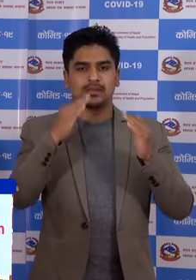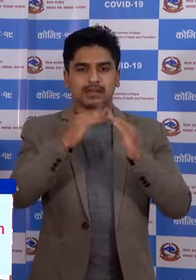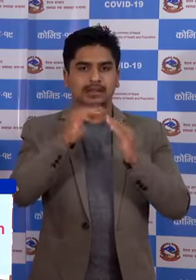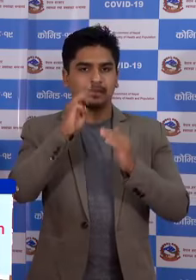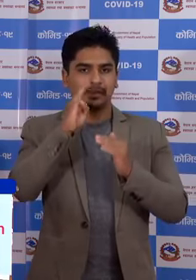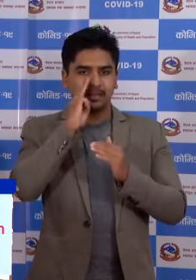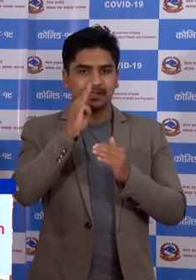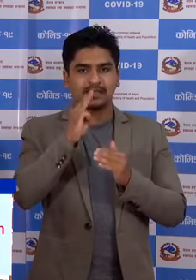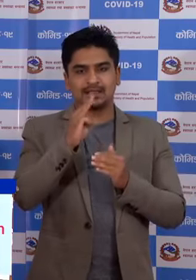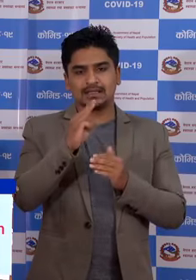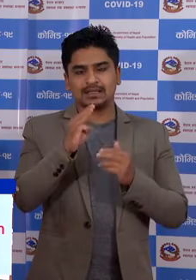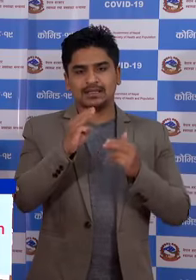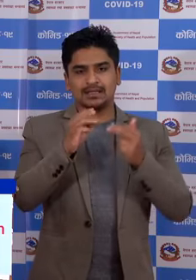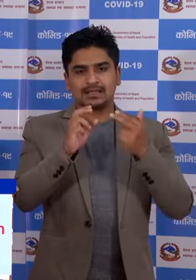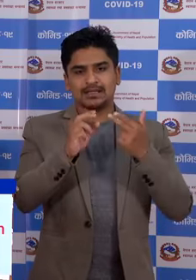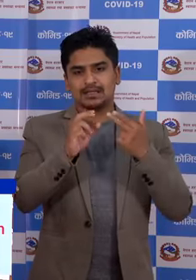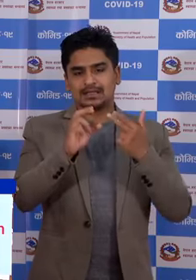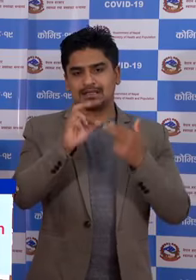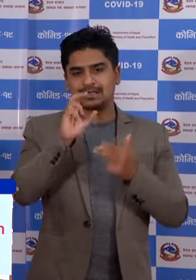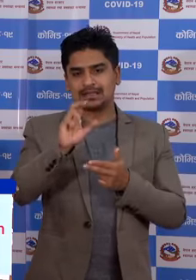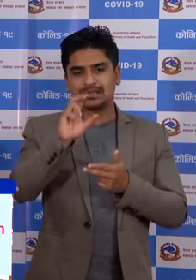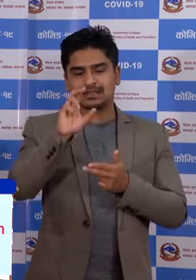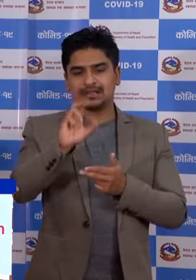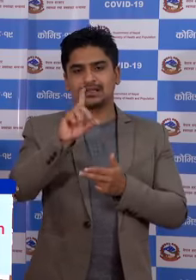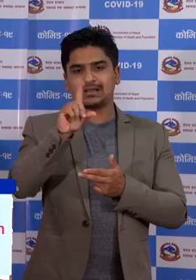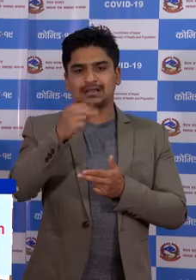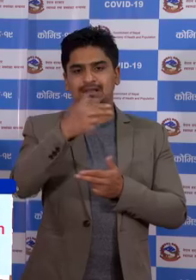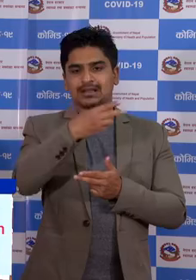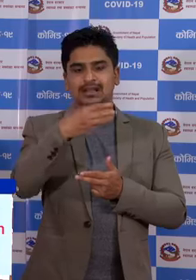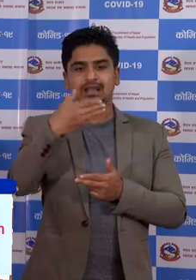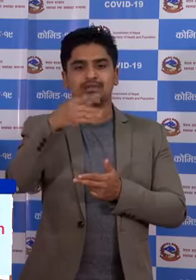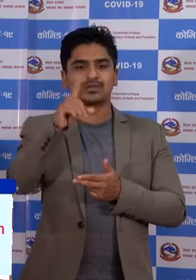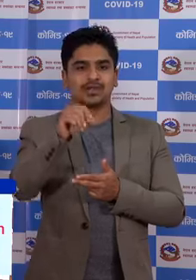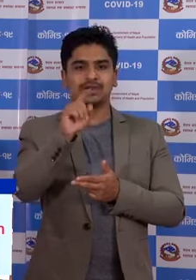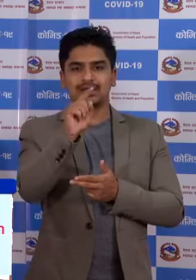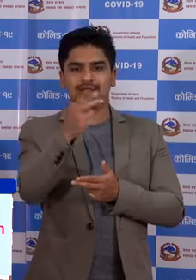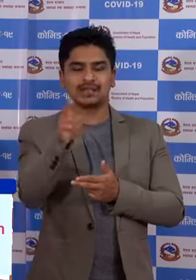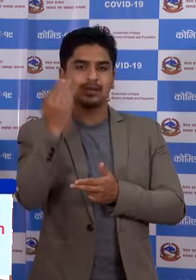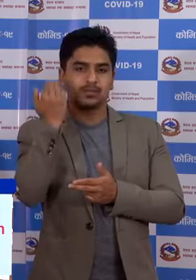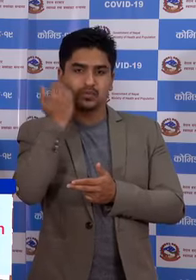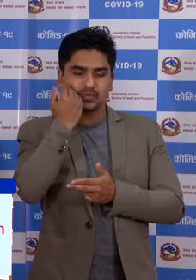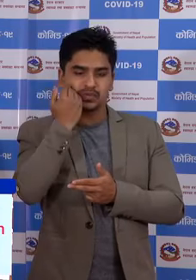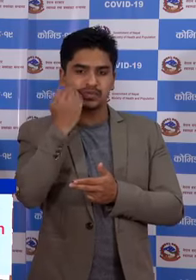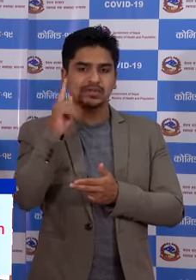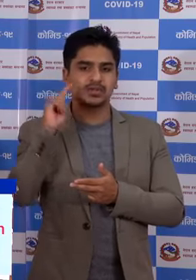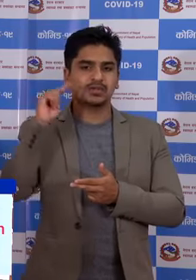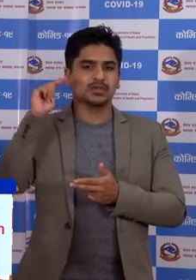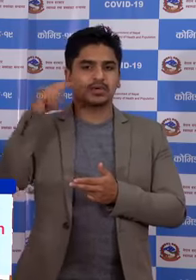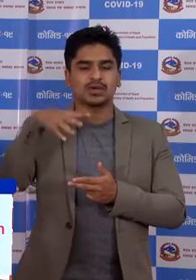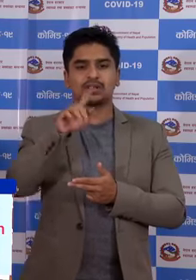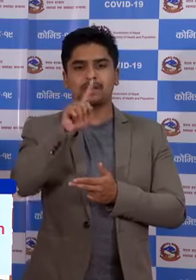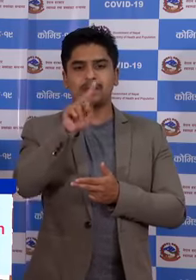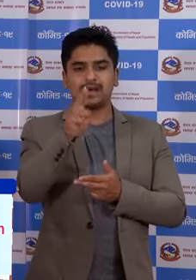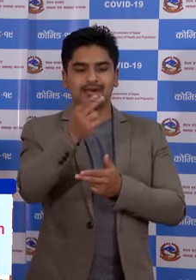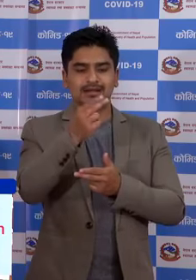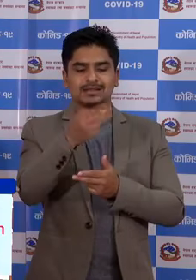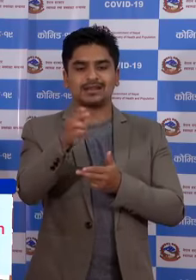दार्चुला को एक जना पुरुस, कईलाली को बार जना मद्दे,